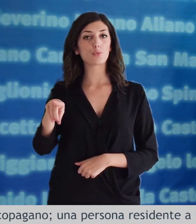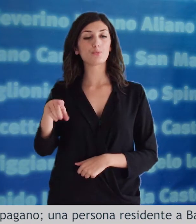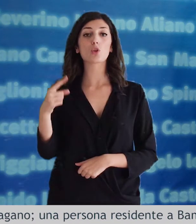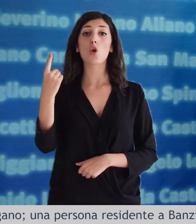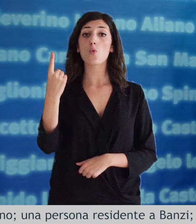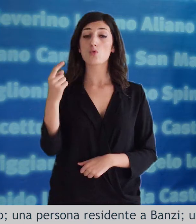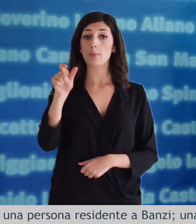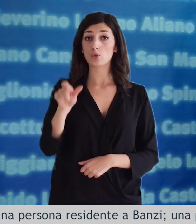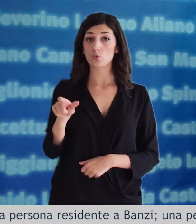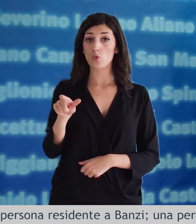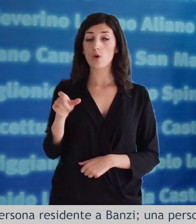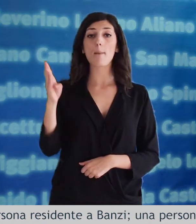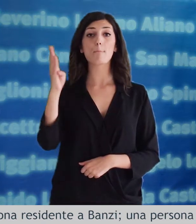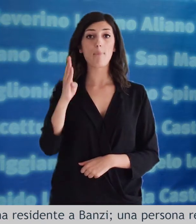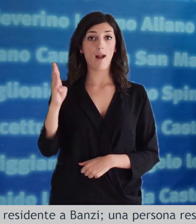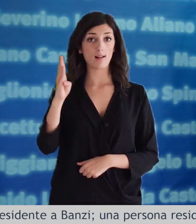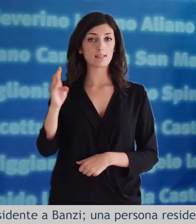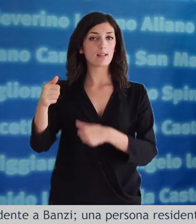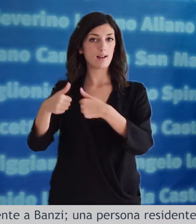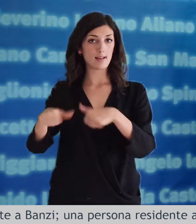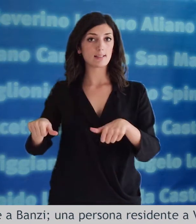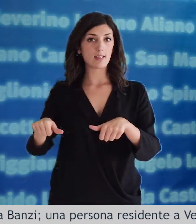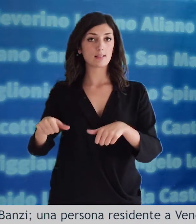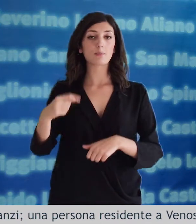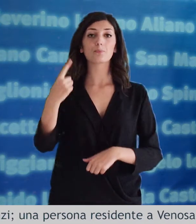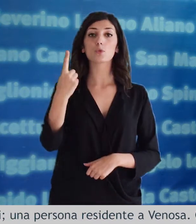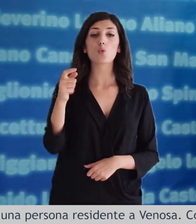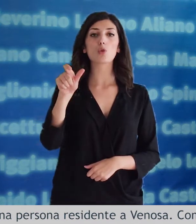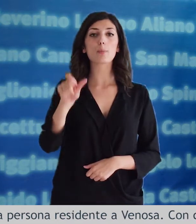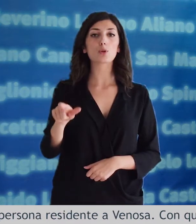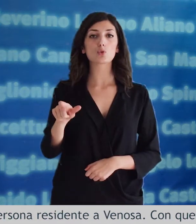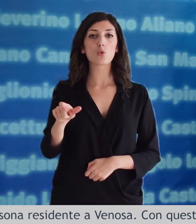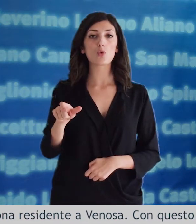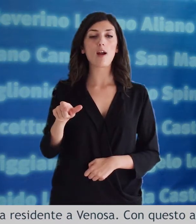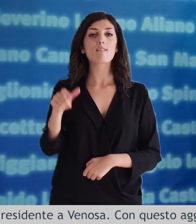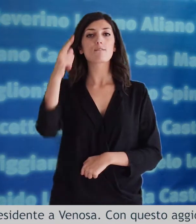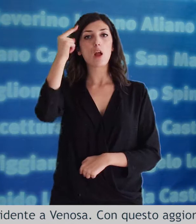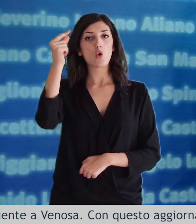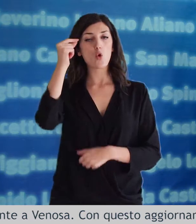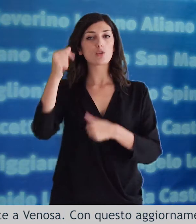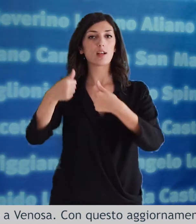una persona residente a banzi una persona residente a venosa